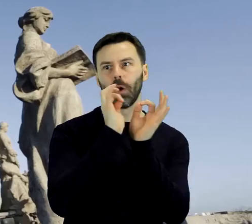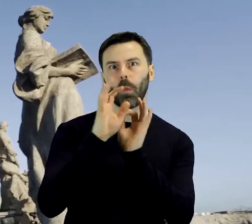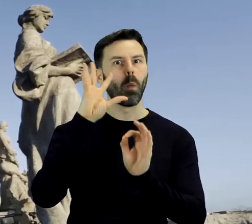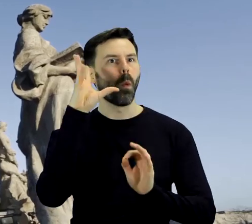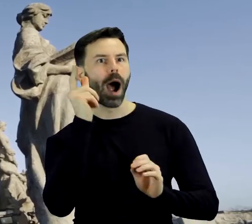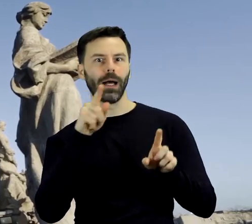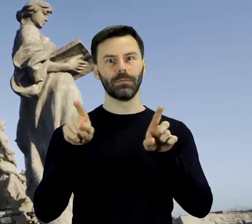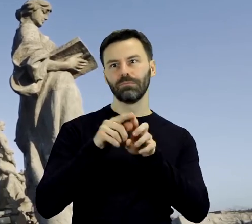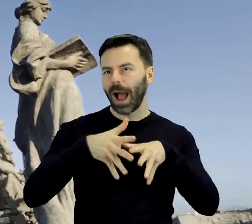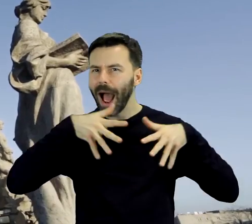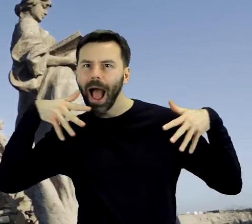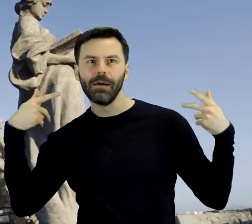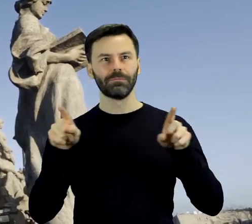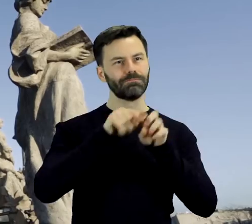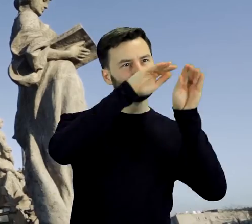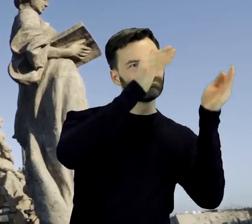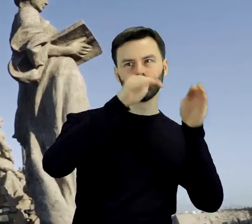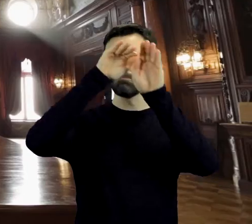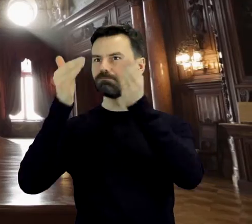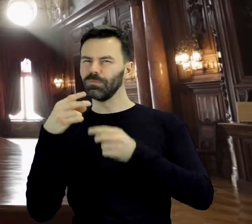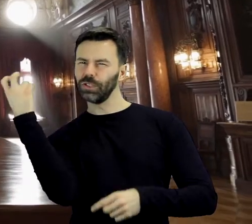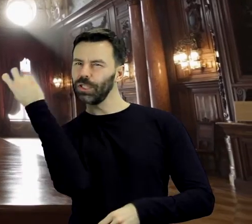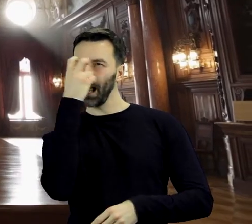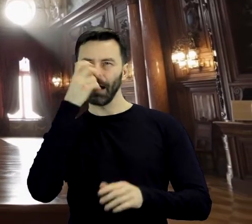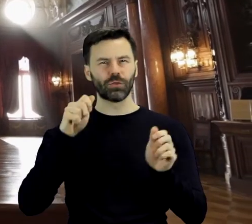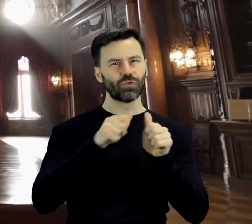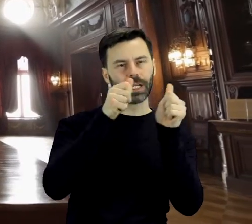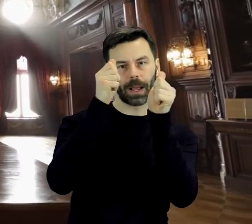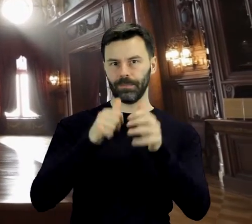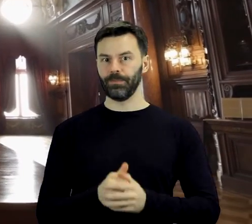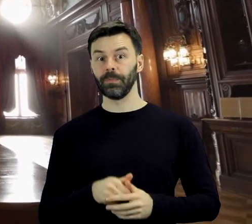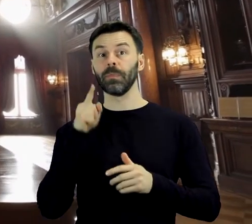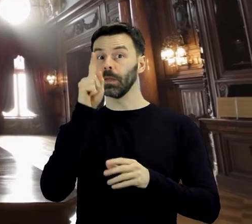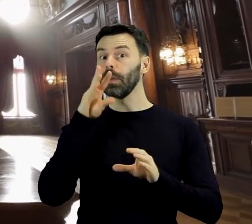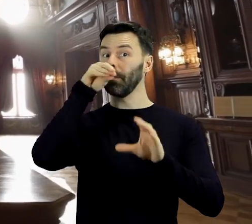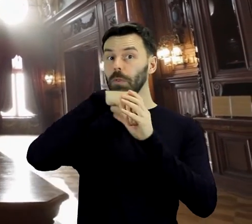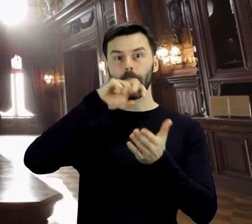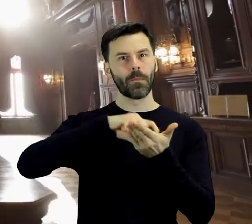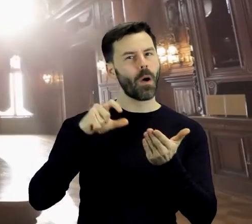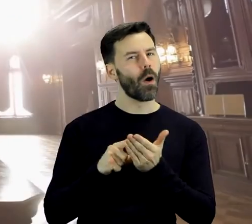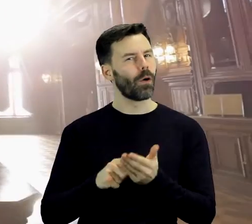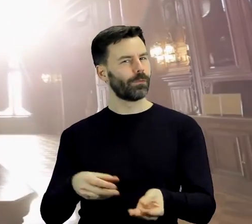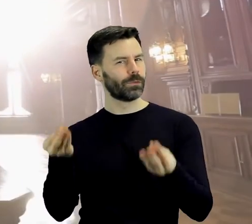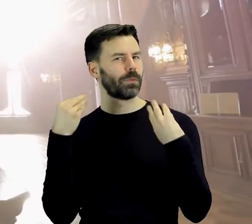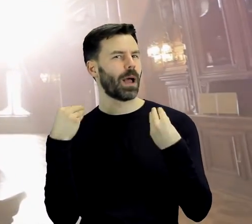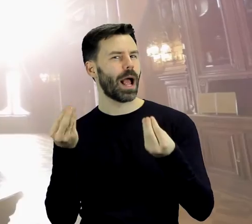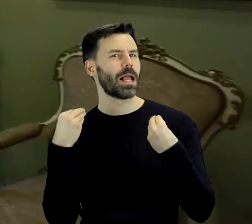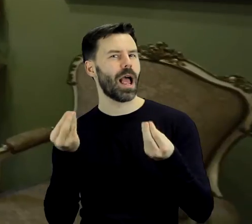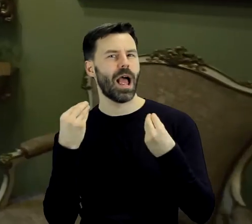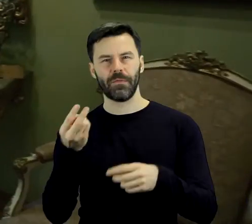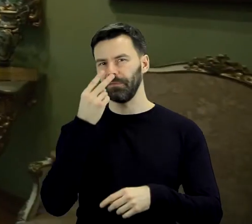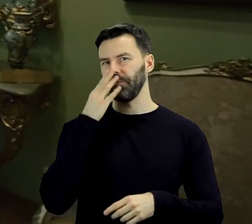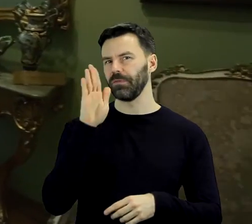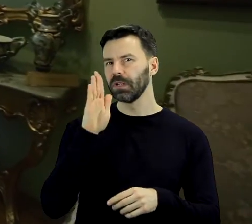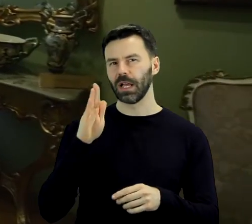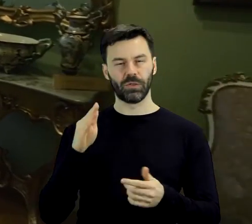i intrygującą sylwetką kopuł. Za jego murami znajdziemy eleganckie wnętrza, w których prezentowane są dzieła sztuki